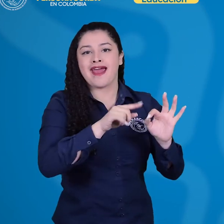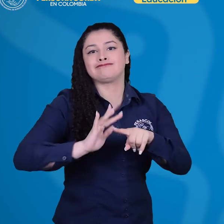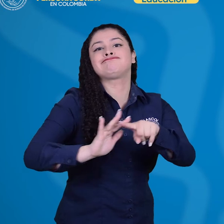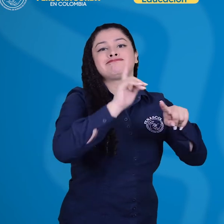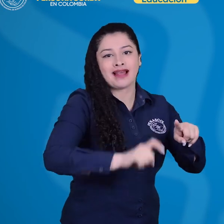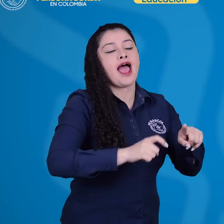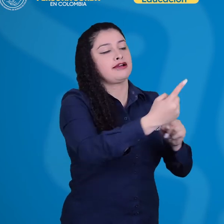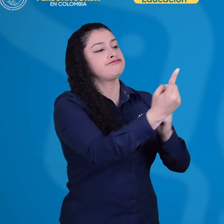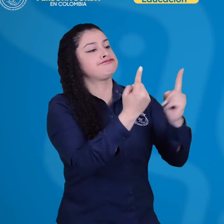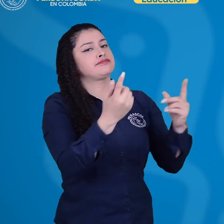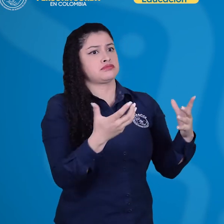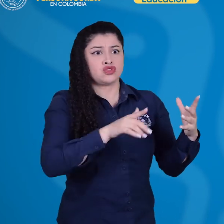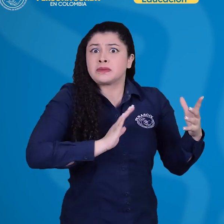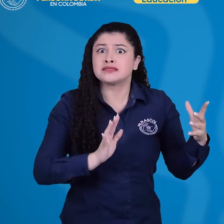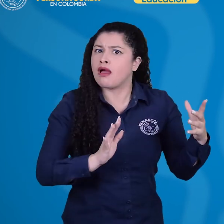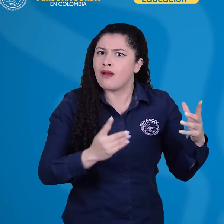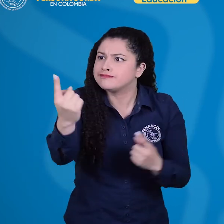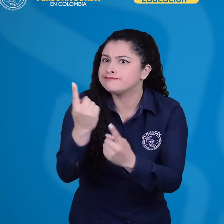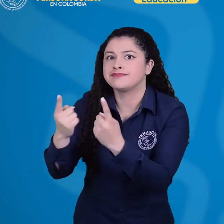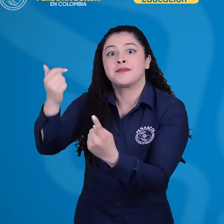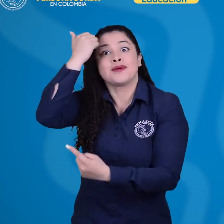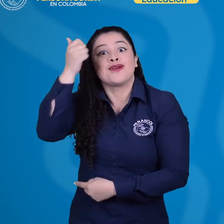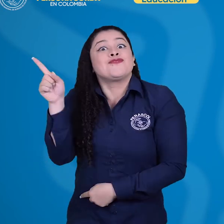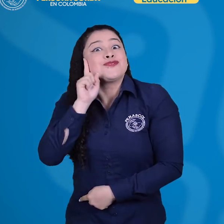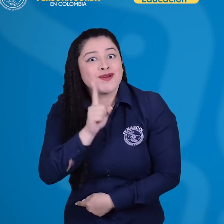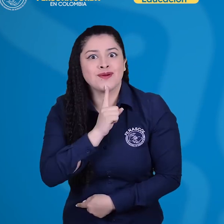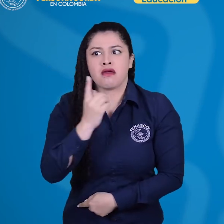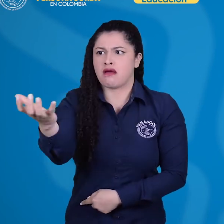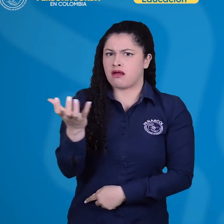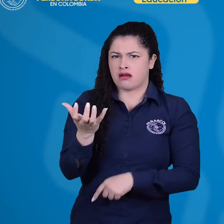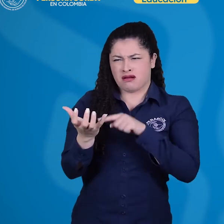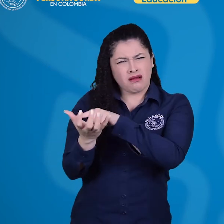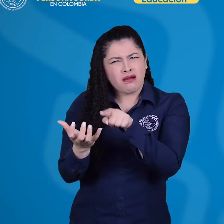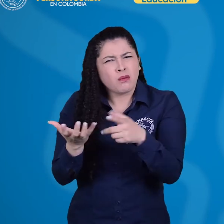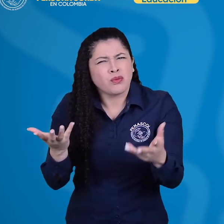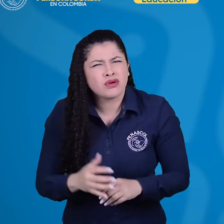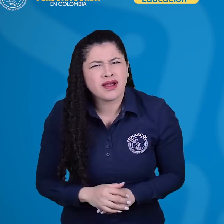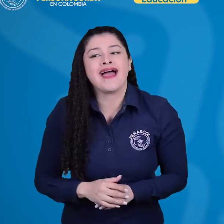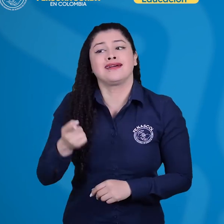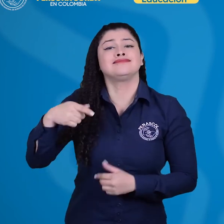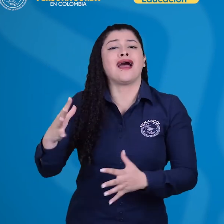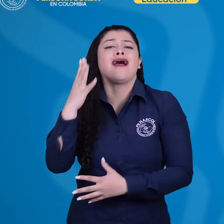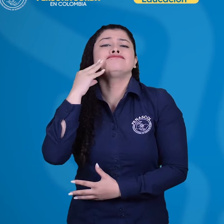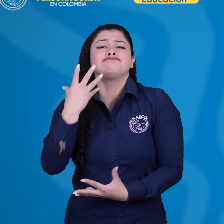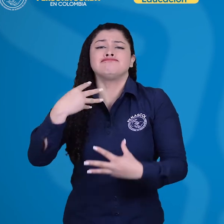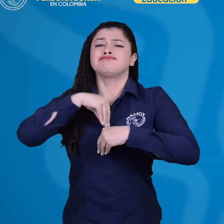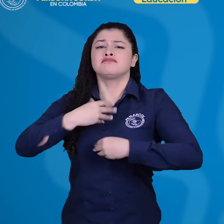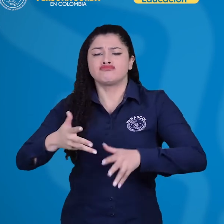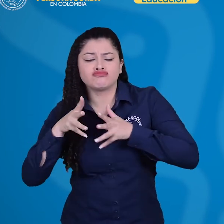como a los docentes sordos, pues estos últimos cumplen un doble rol en la formación del educando sordo,